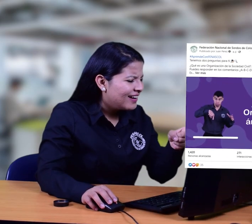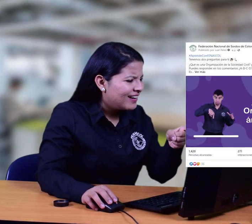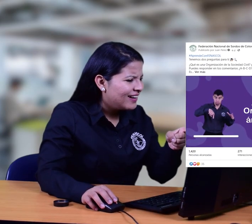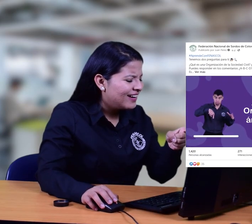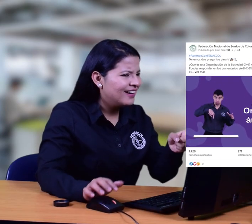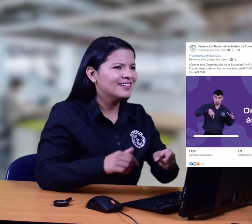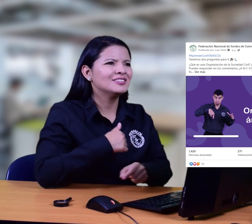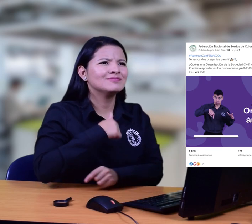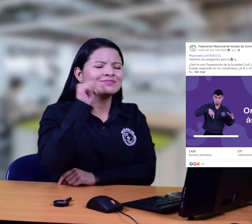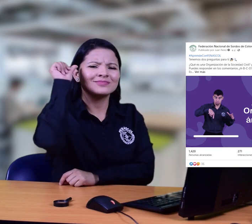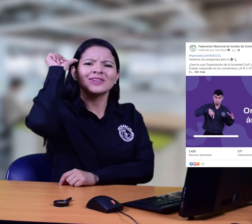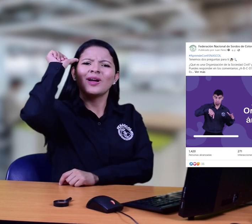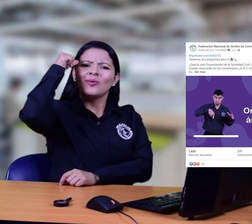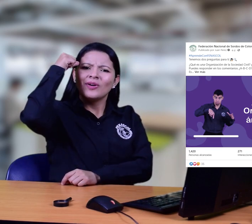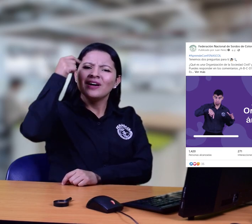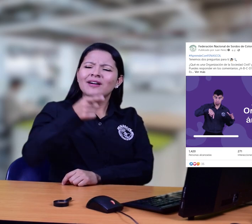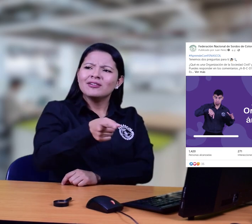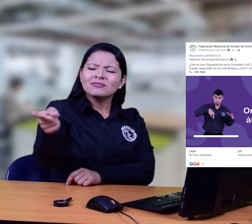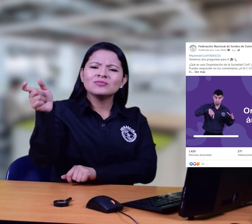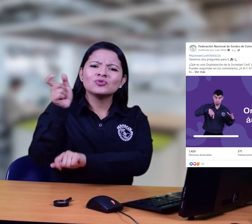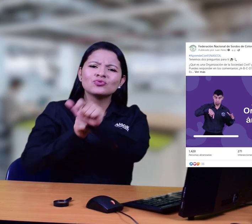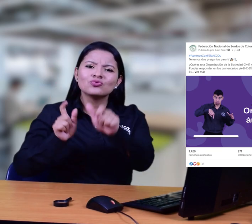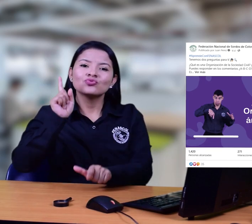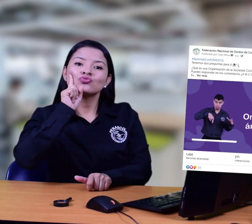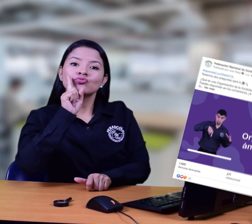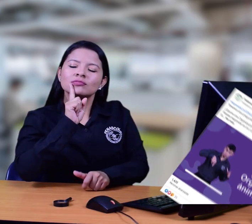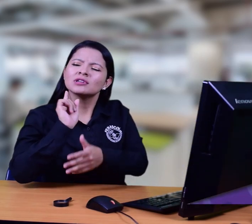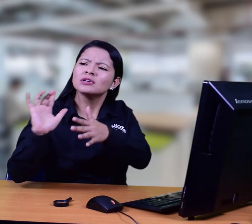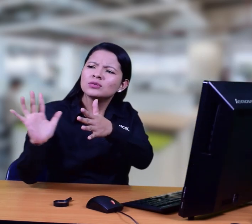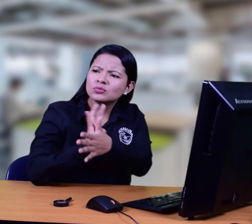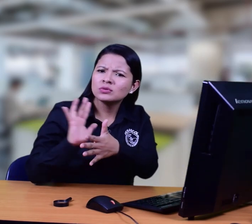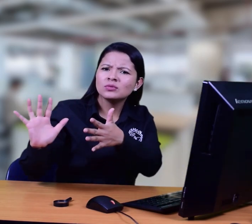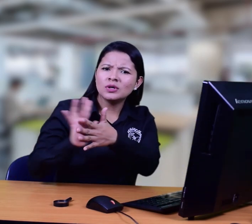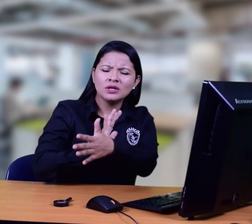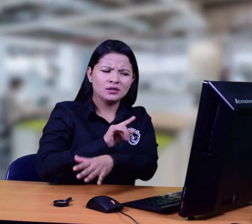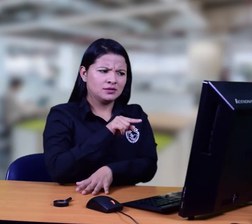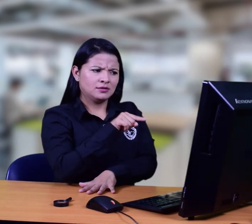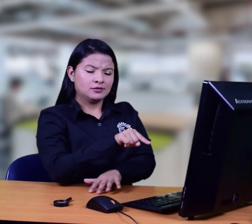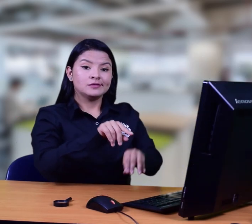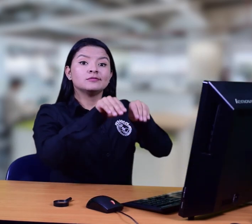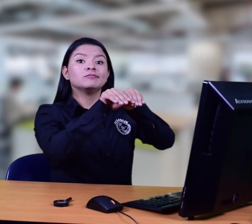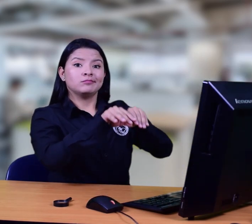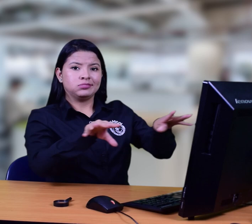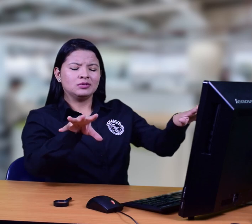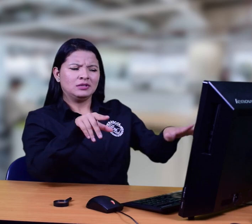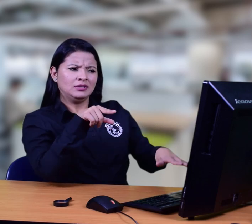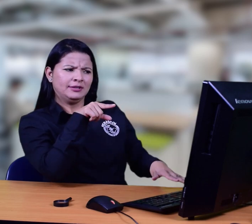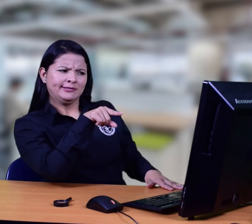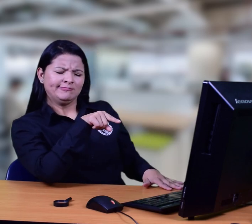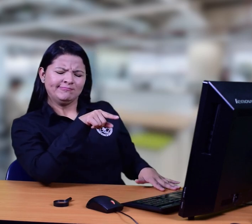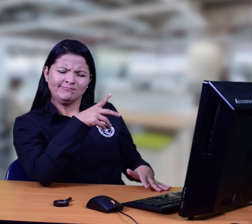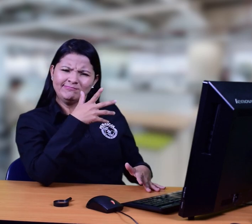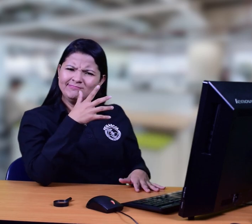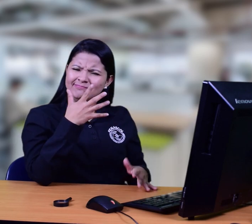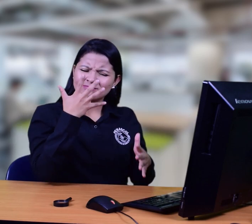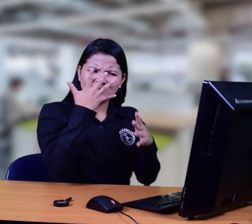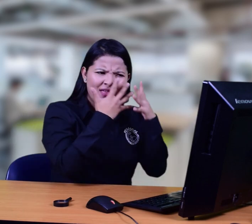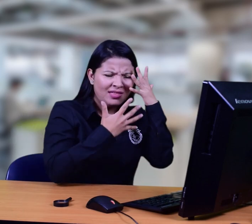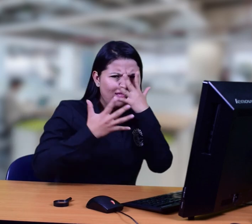¡Ay, sí! Recuerdo que algunas personas sordas me han contado de esta publicación y estaban